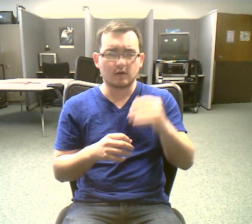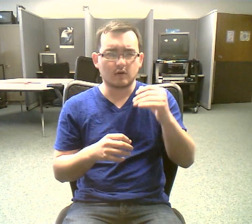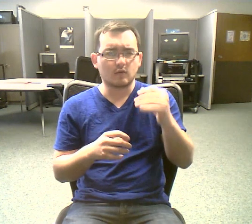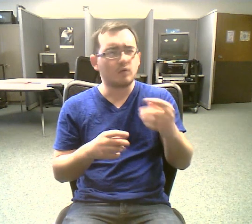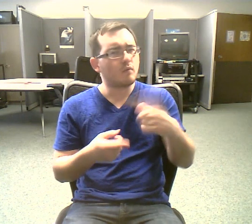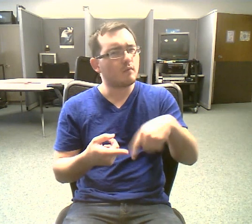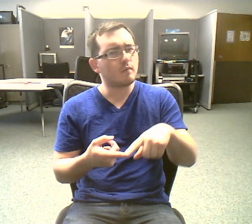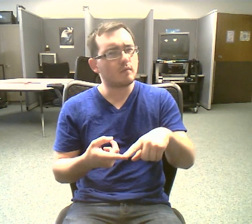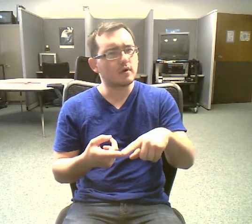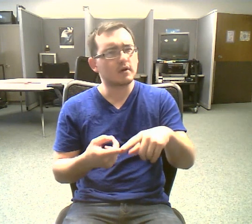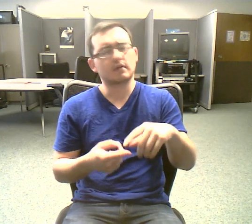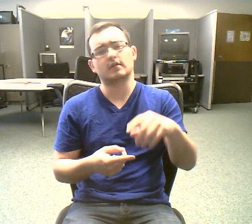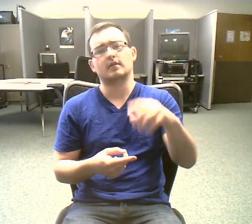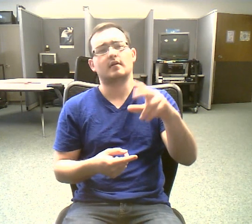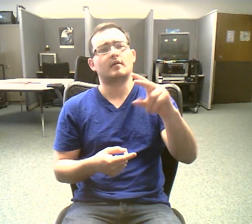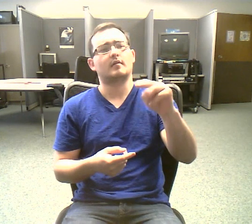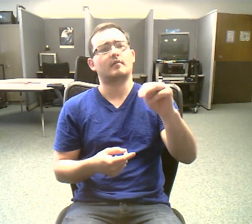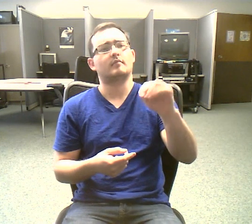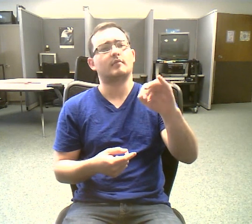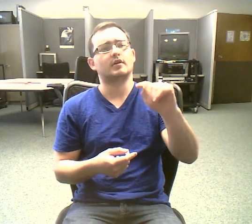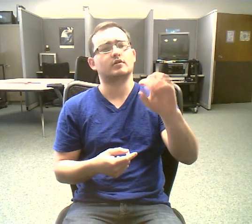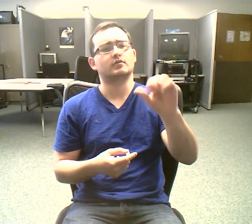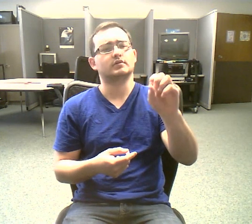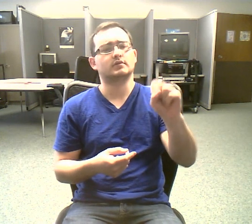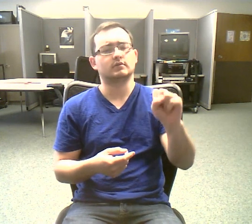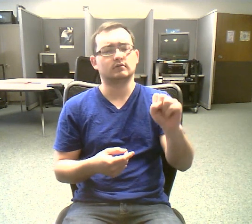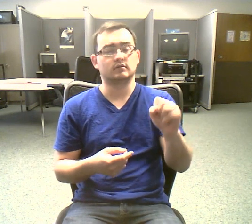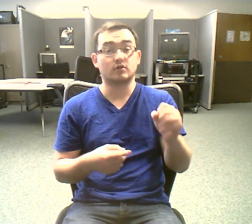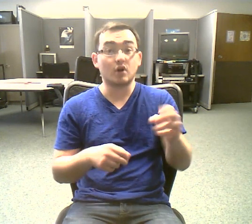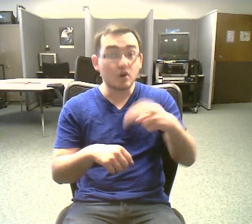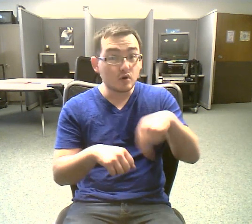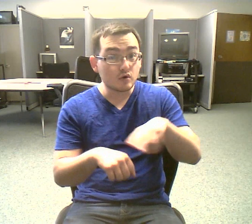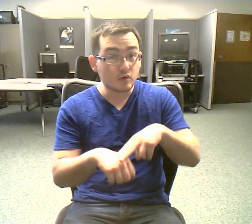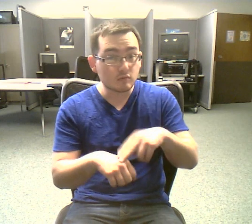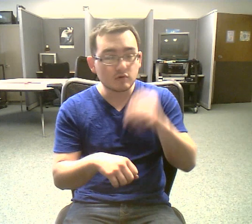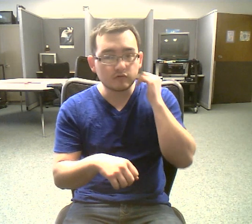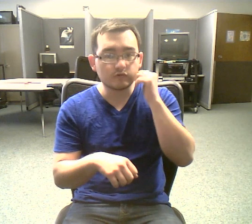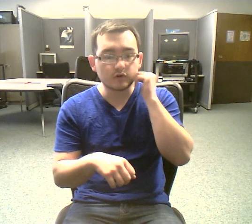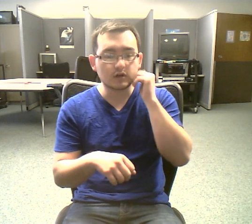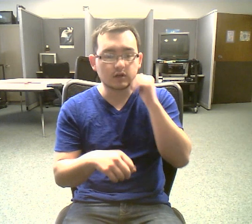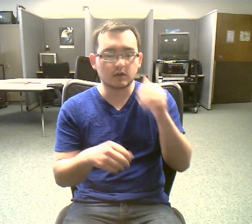will usually find them near the nucleus, but they cannot be seen when the cell is not dividing.